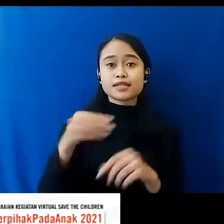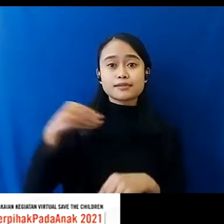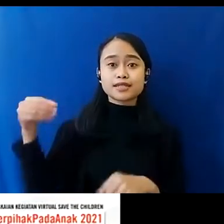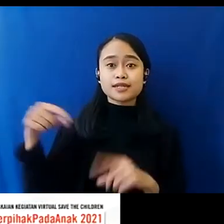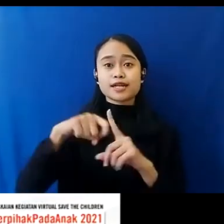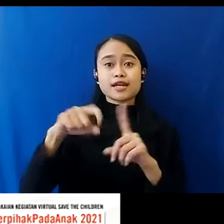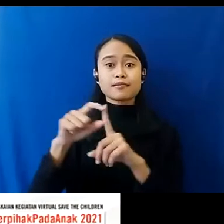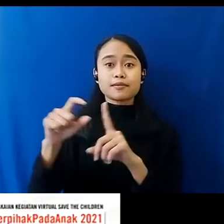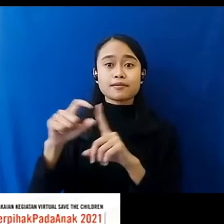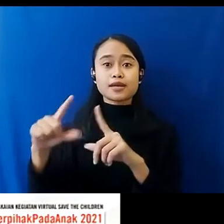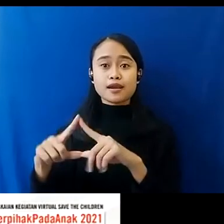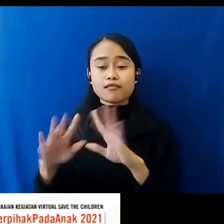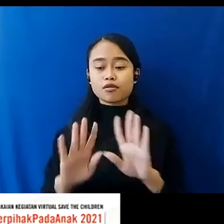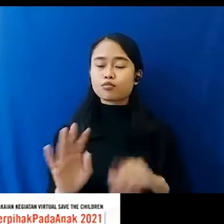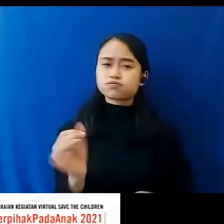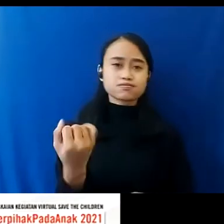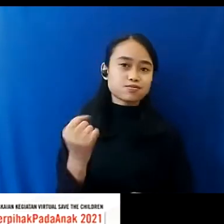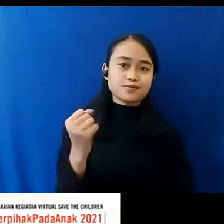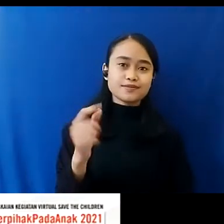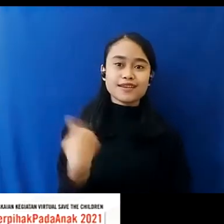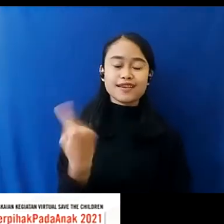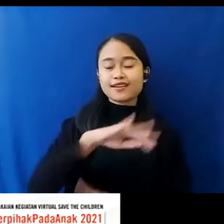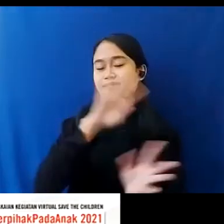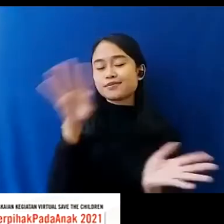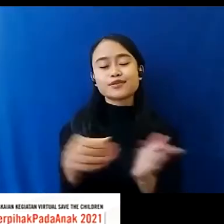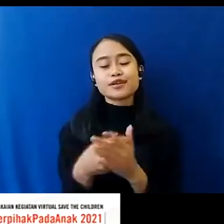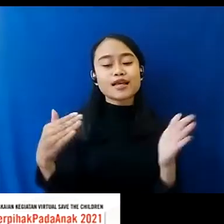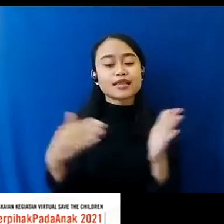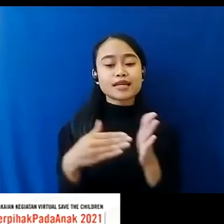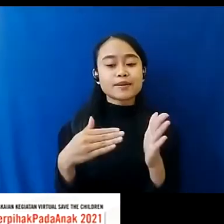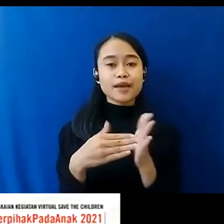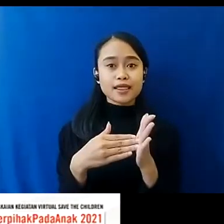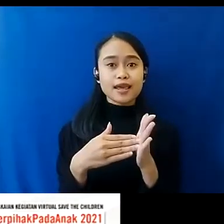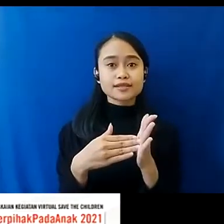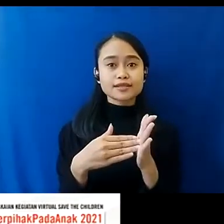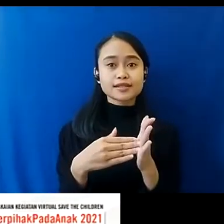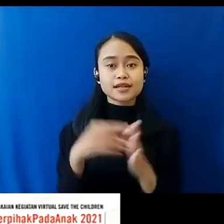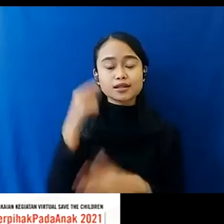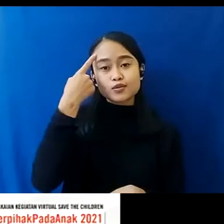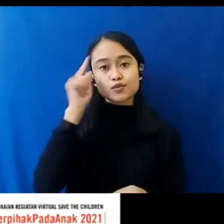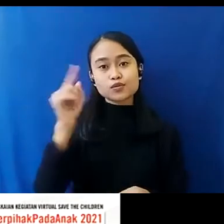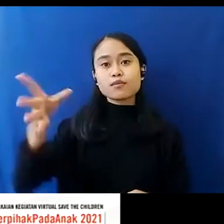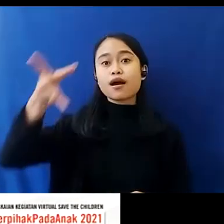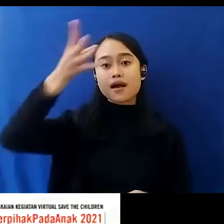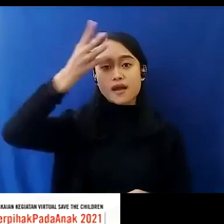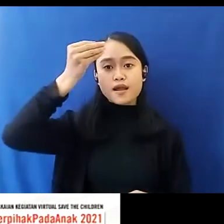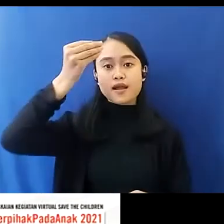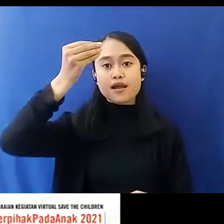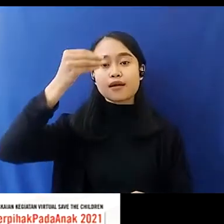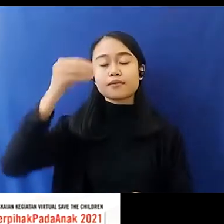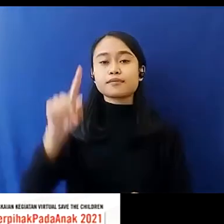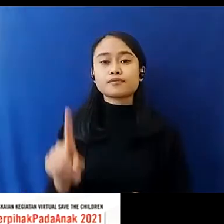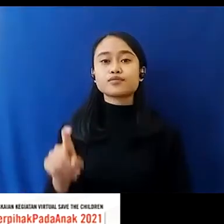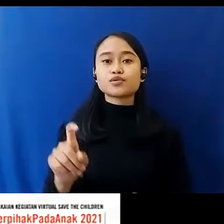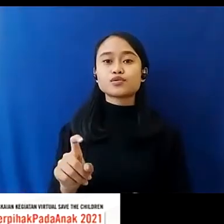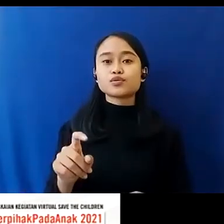Misalnya Kita Semua Punya Keterbatasan Untuk Punya Radar Mencari Tahu Memahami Kebutuhan Dan